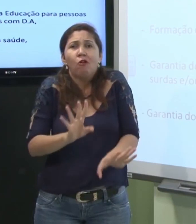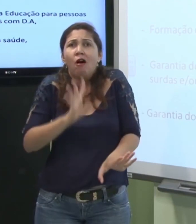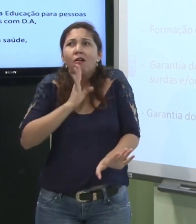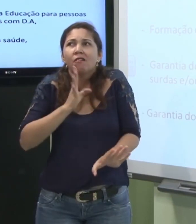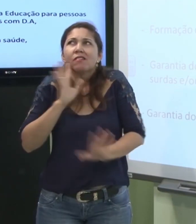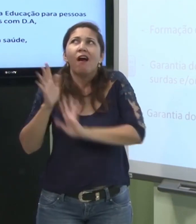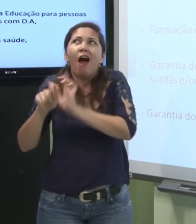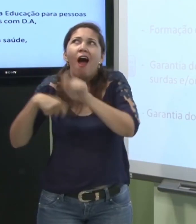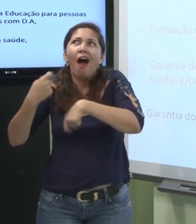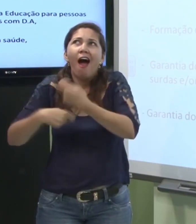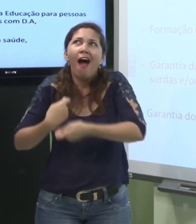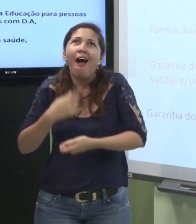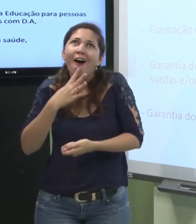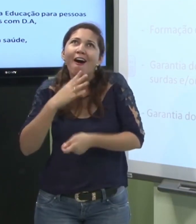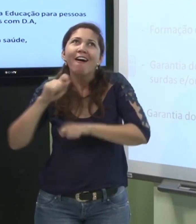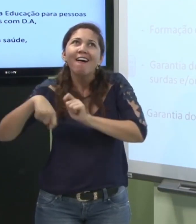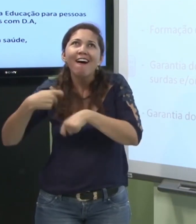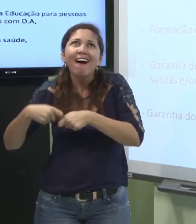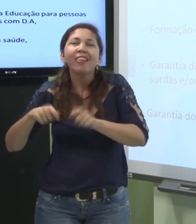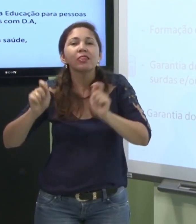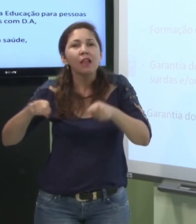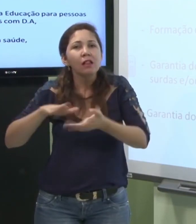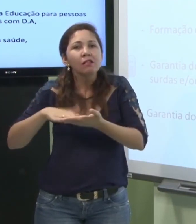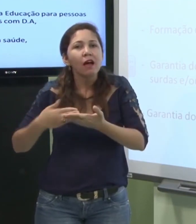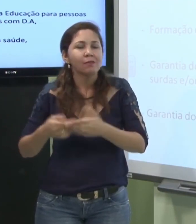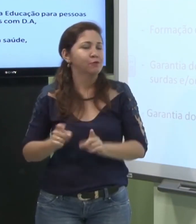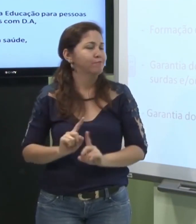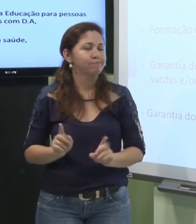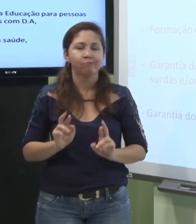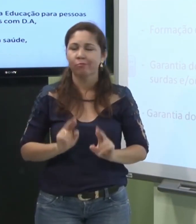não precisa só saber sinais que se torna um intérprete não